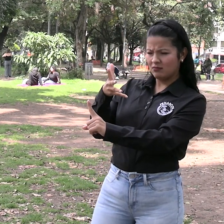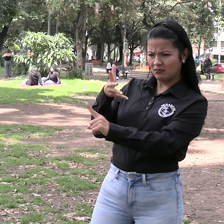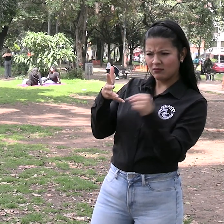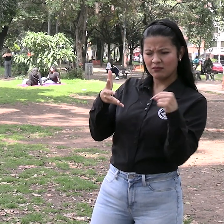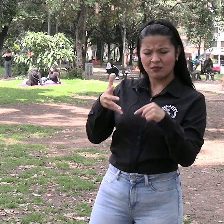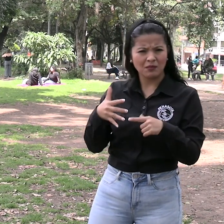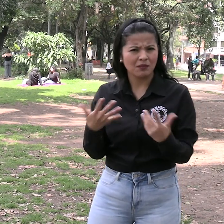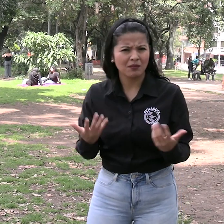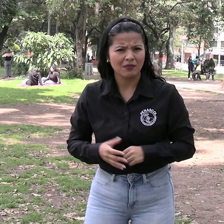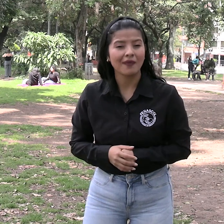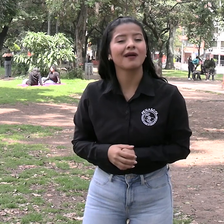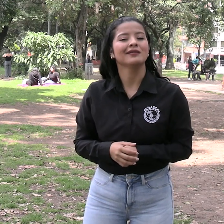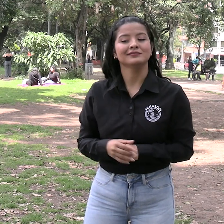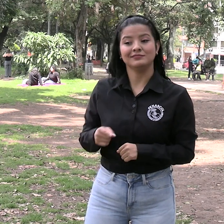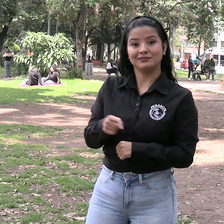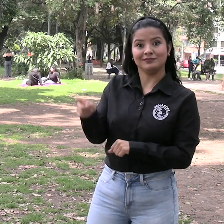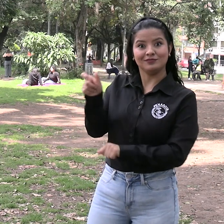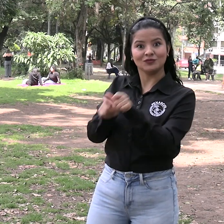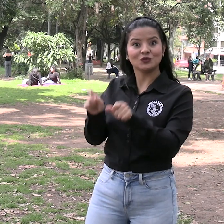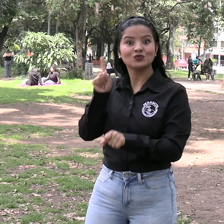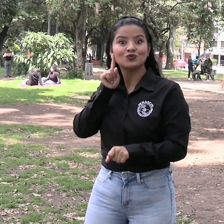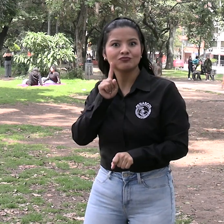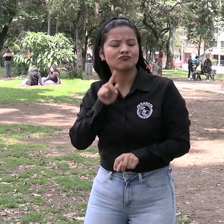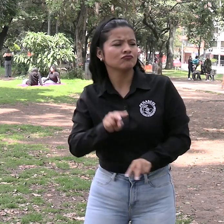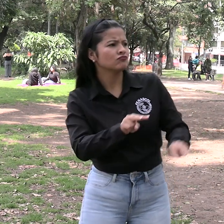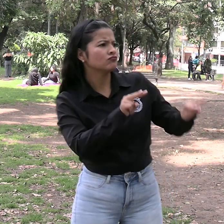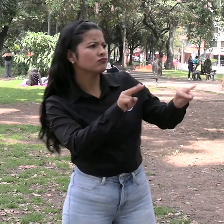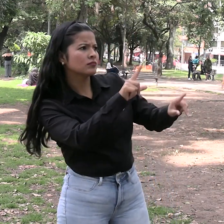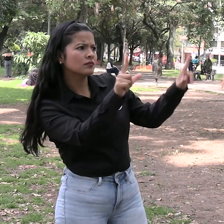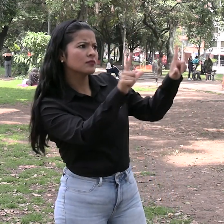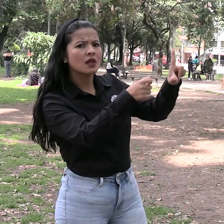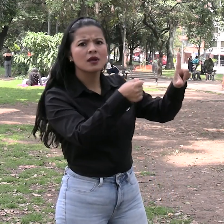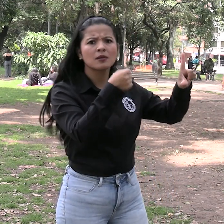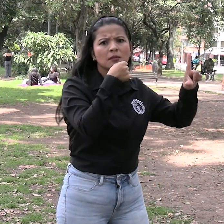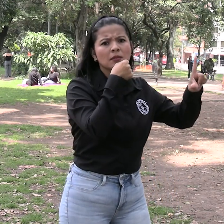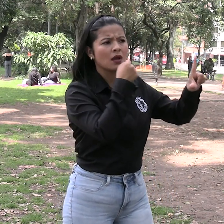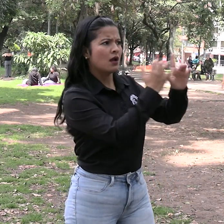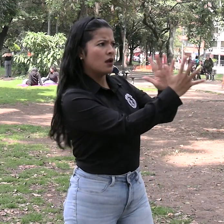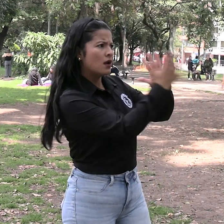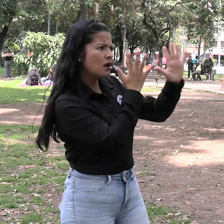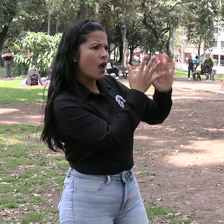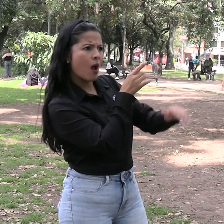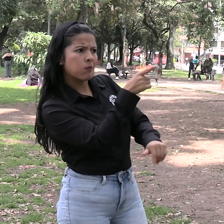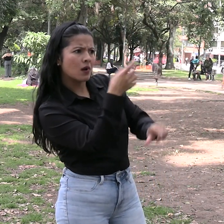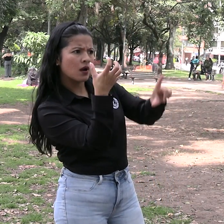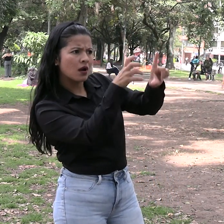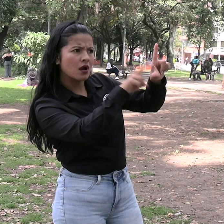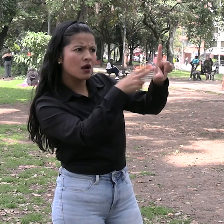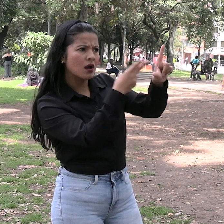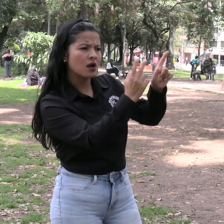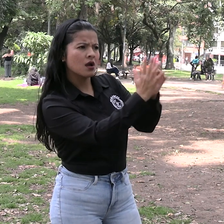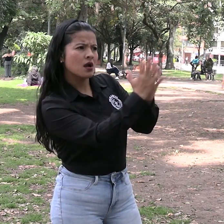es acceder a la información de las emisiones de noticias del Canal Caracol de manera adecuada,